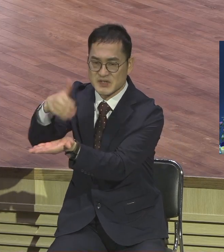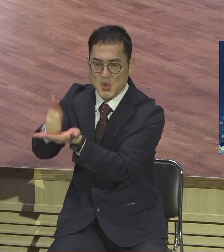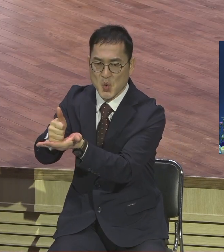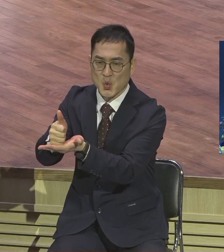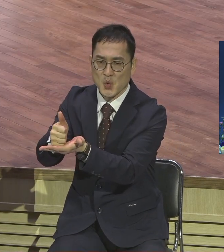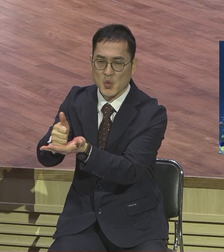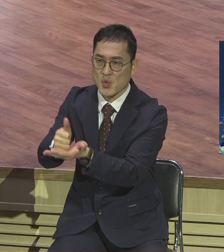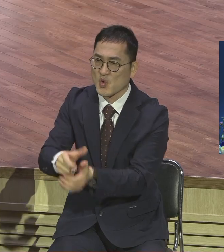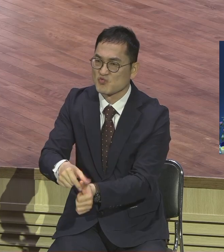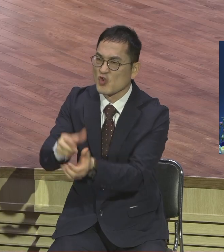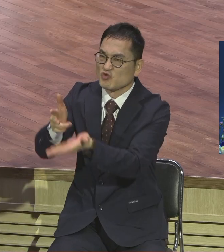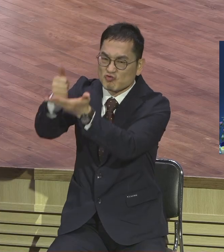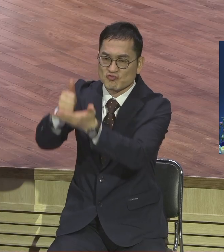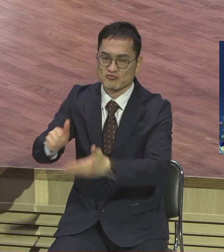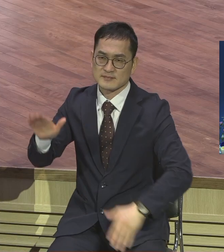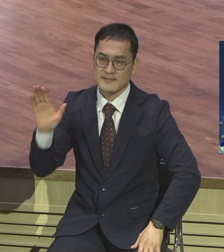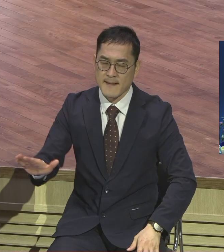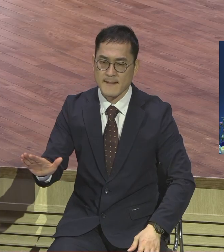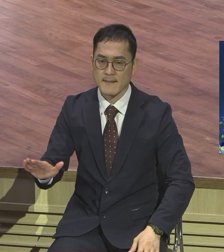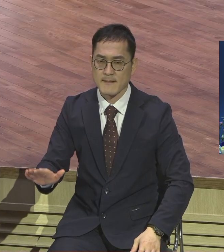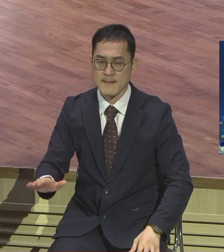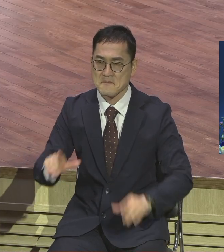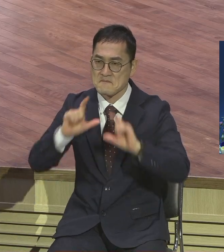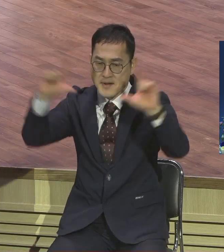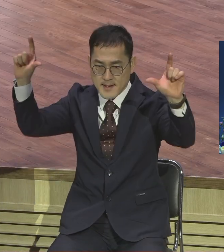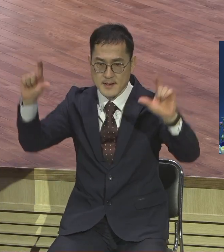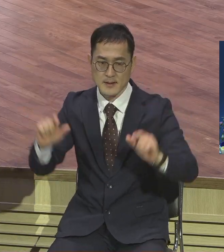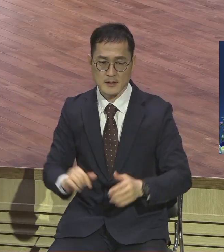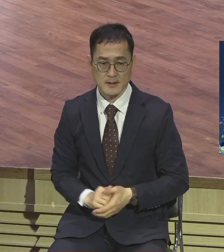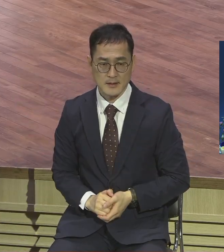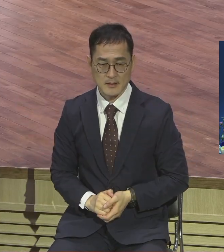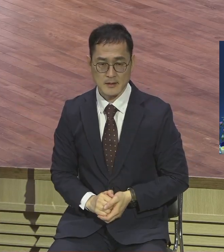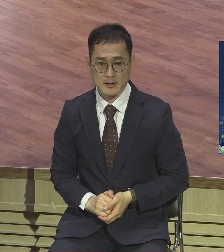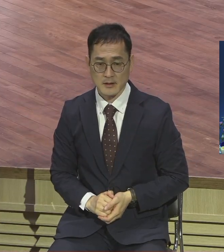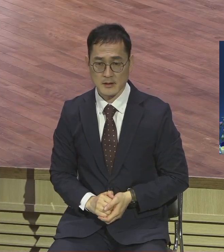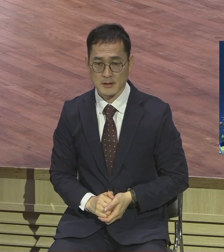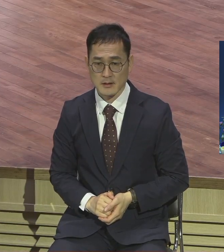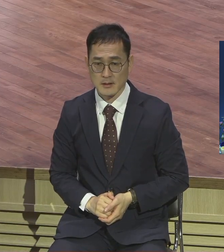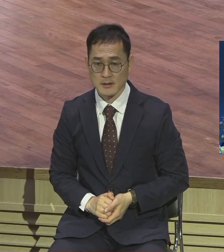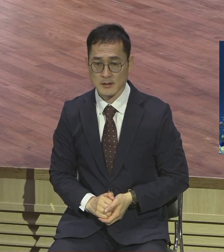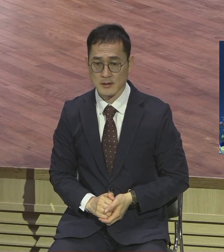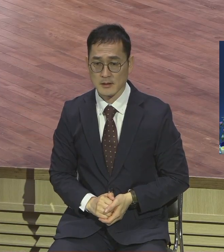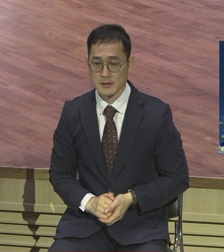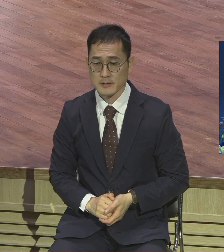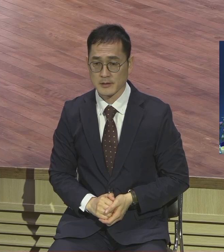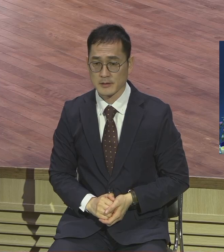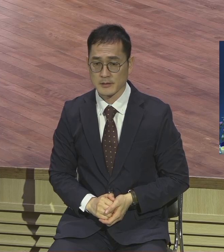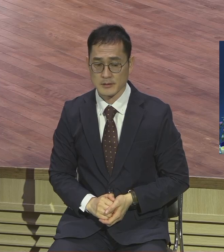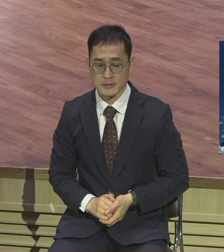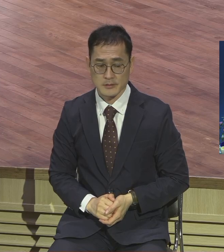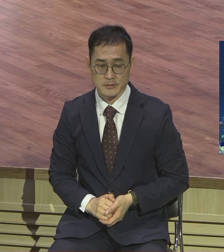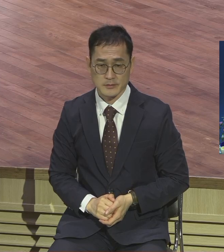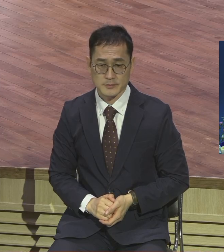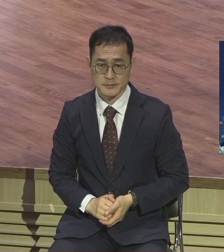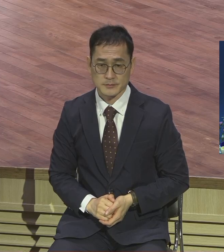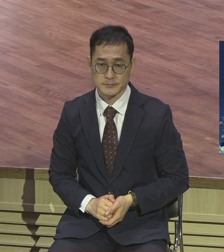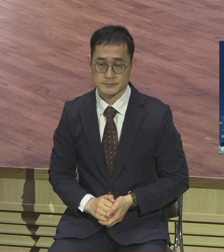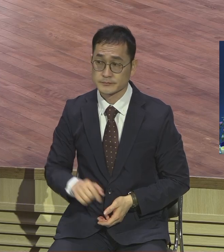예수 믿어야 구원 받는다 이분이 부활해서 지금 살아 역사에 있는